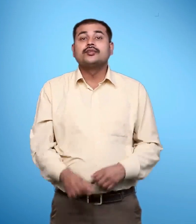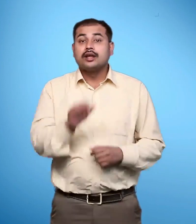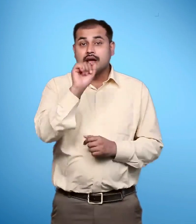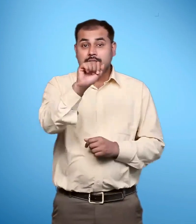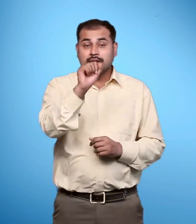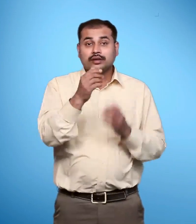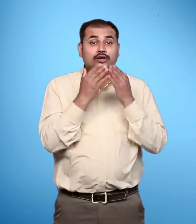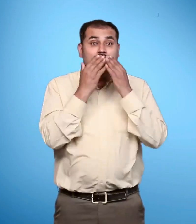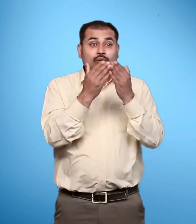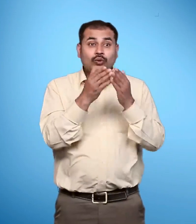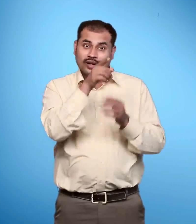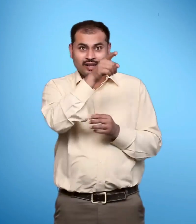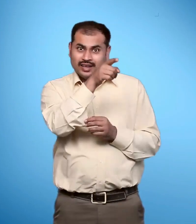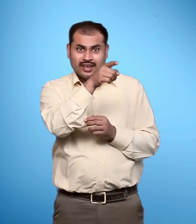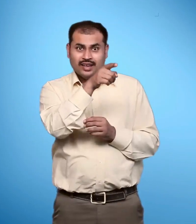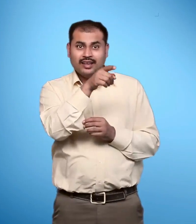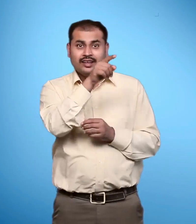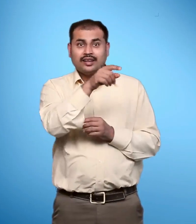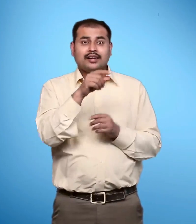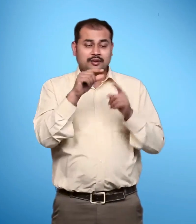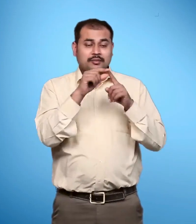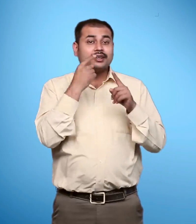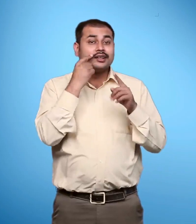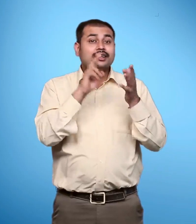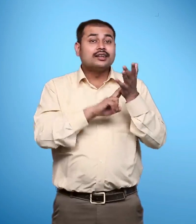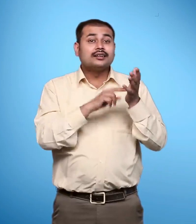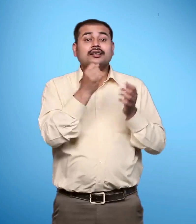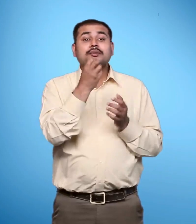अब तुम्हारा स्कूल जहां पर है उस इलागे का बिन कोड पता करो